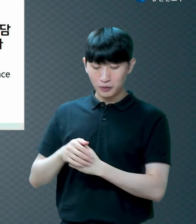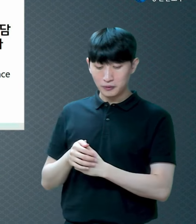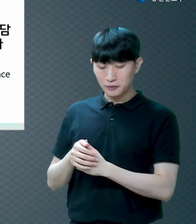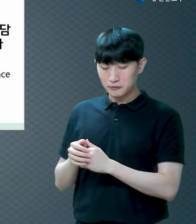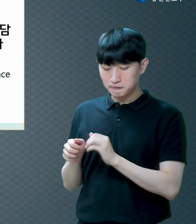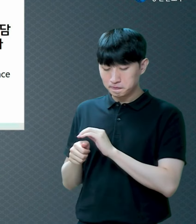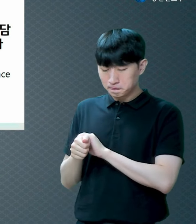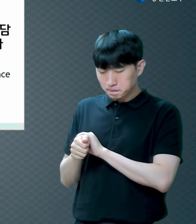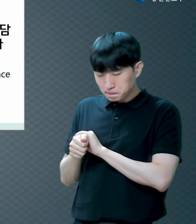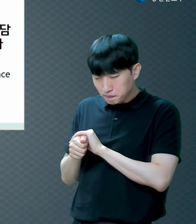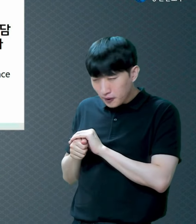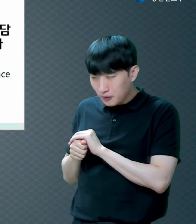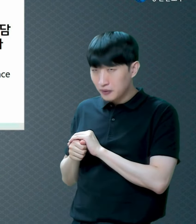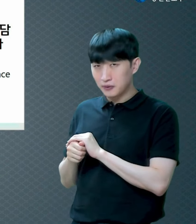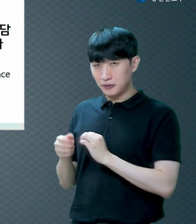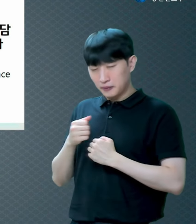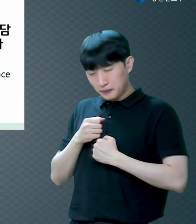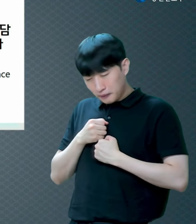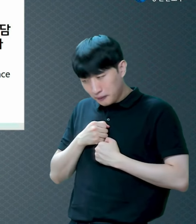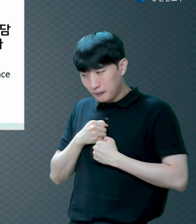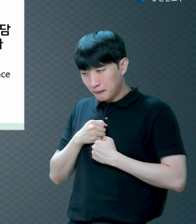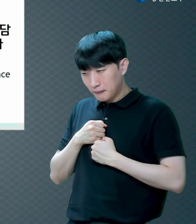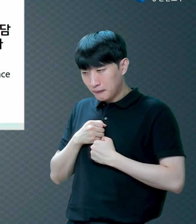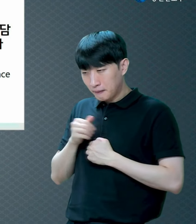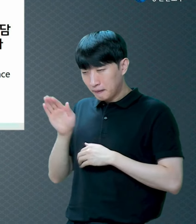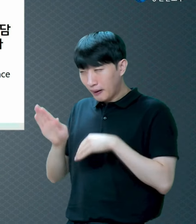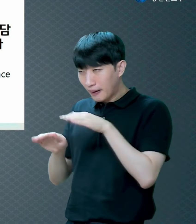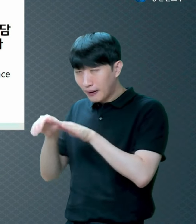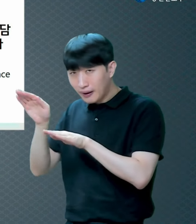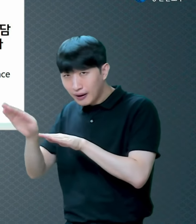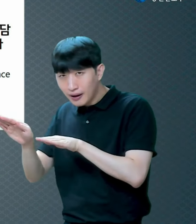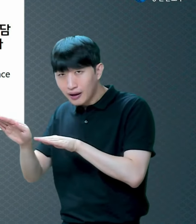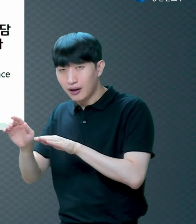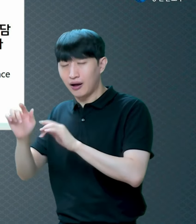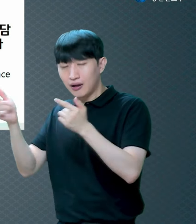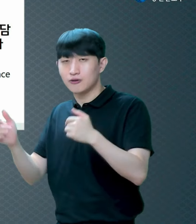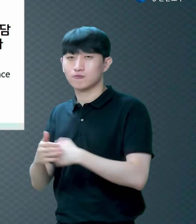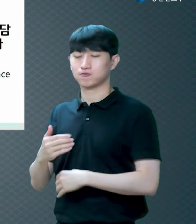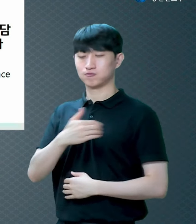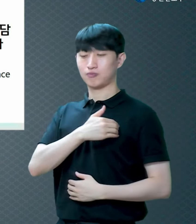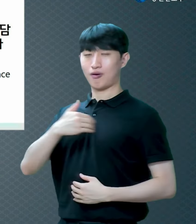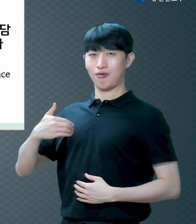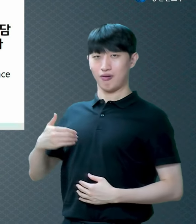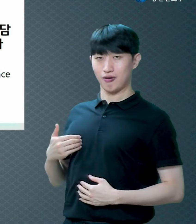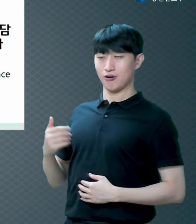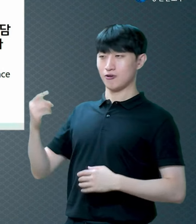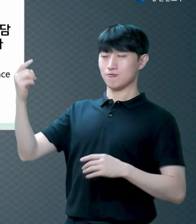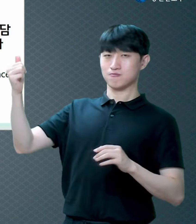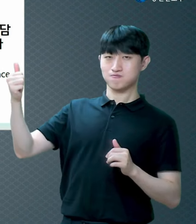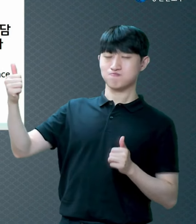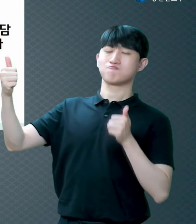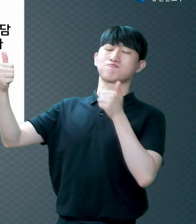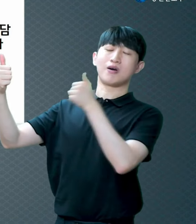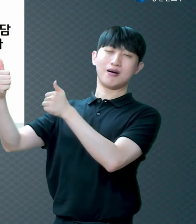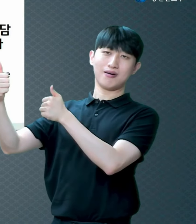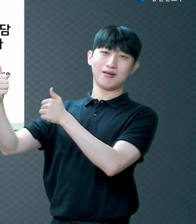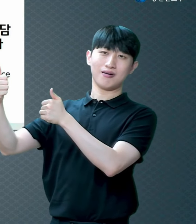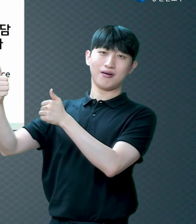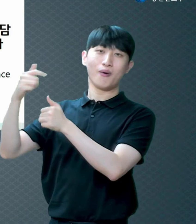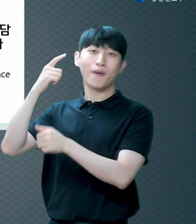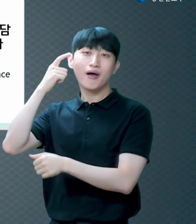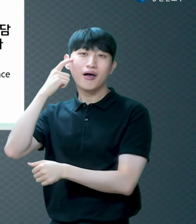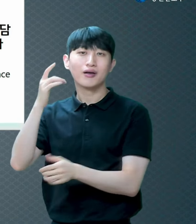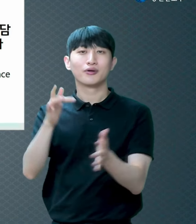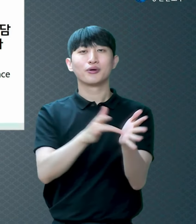몰래? 살금살금? 아니에요 당당히 나아감을 얻느니라 왜? 예수님과 십자가